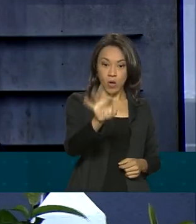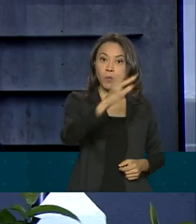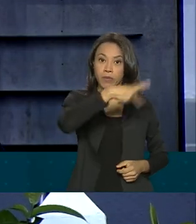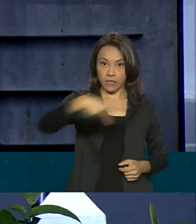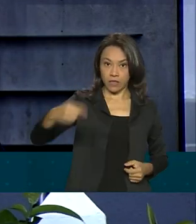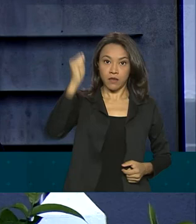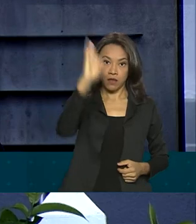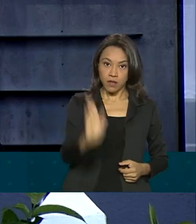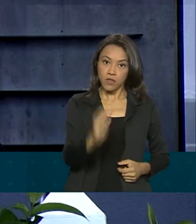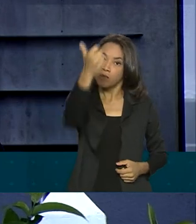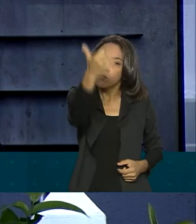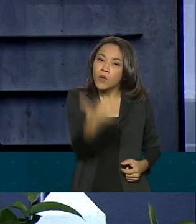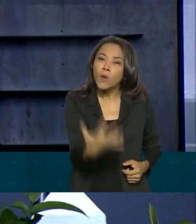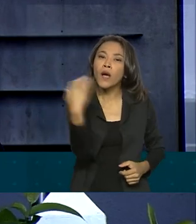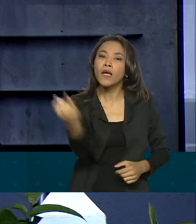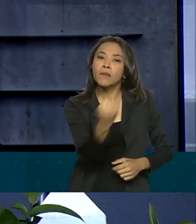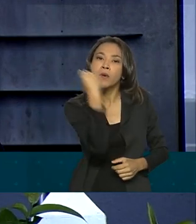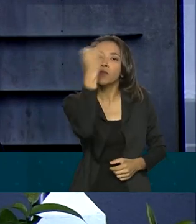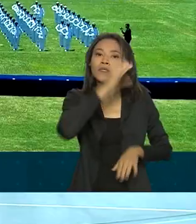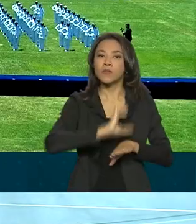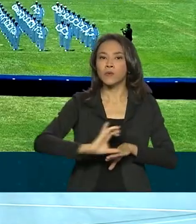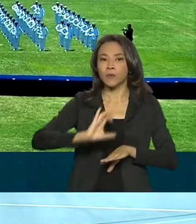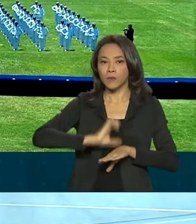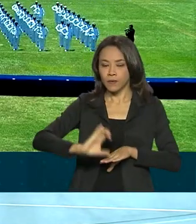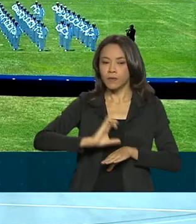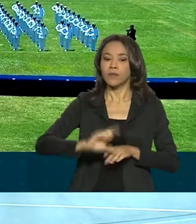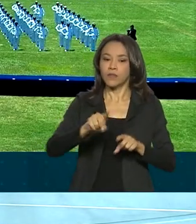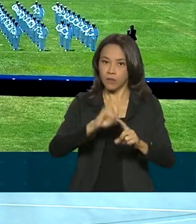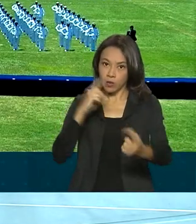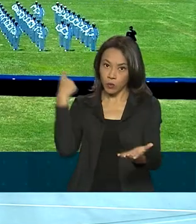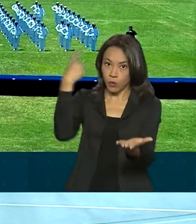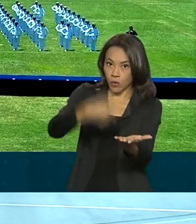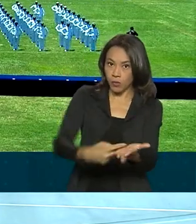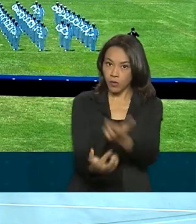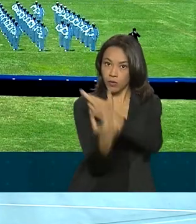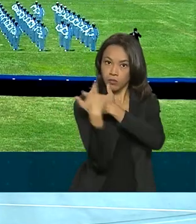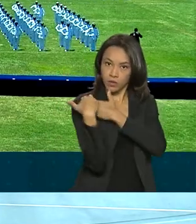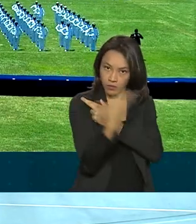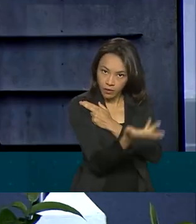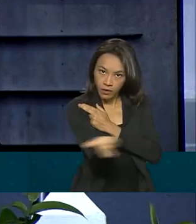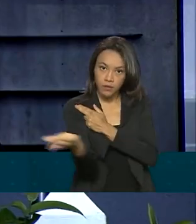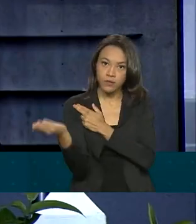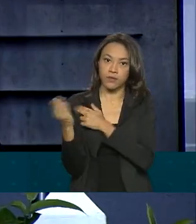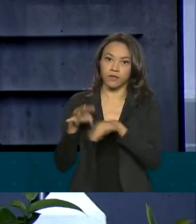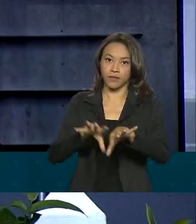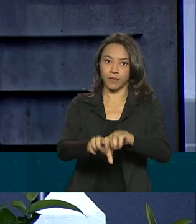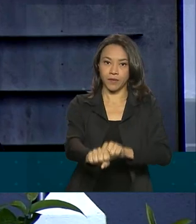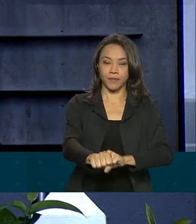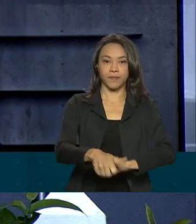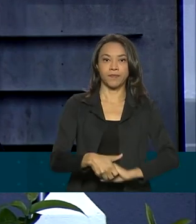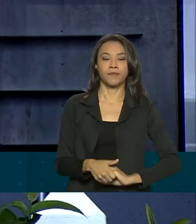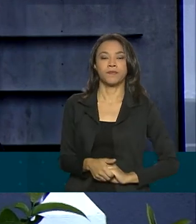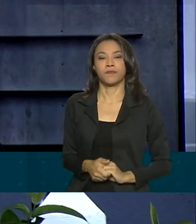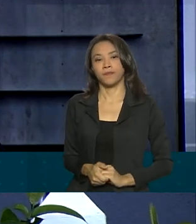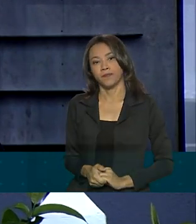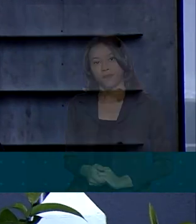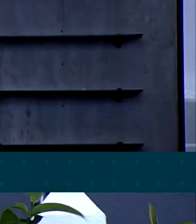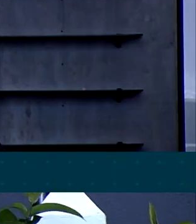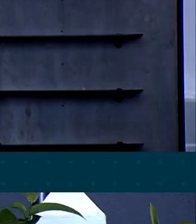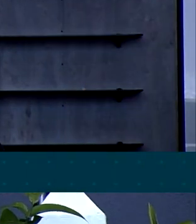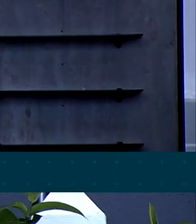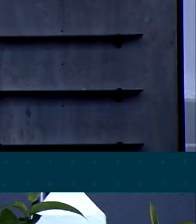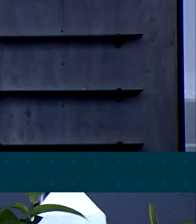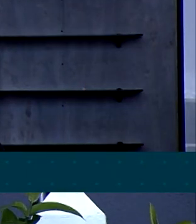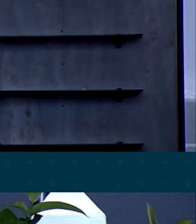sobre a importância do curso de formação na Escola Naval e da missão dos novos guardas marinha. Chegou o